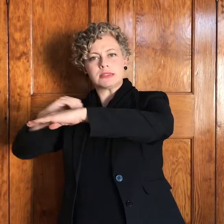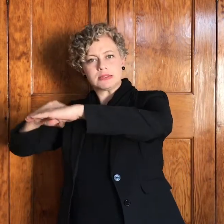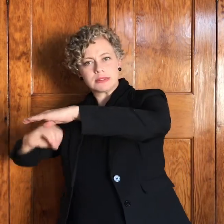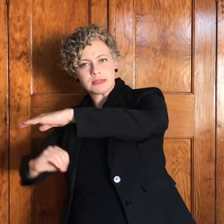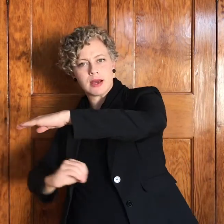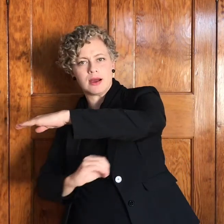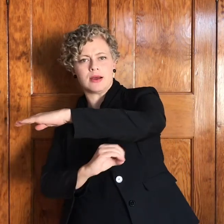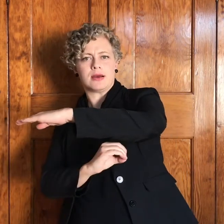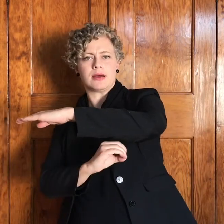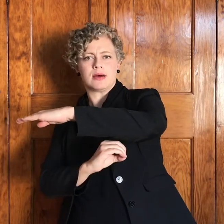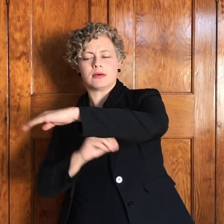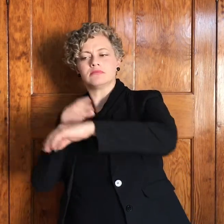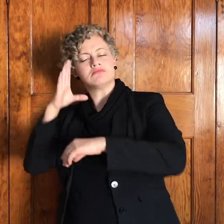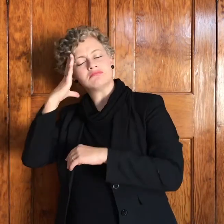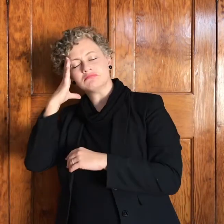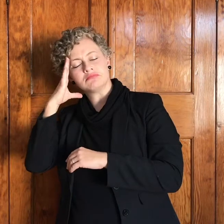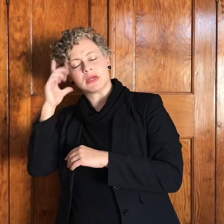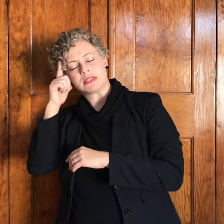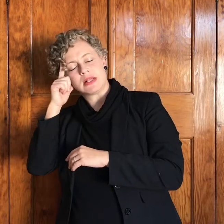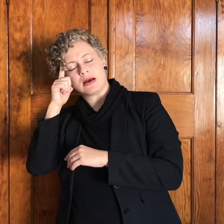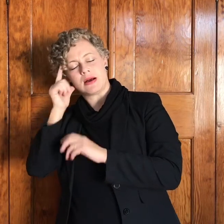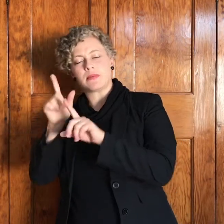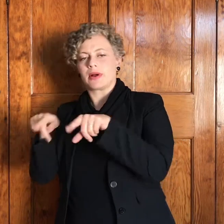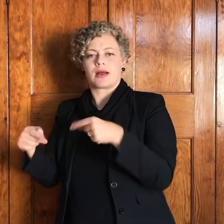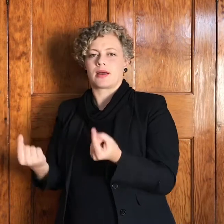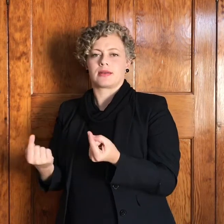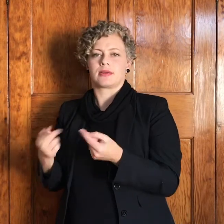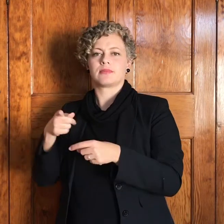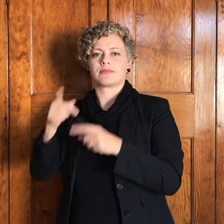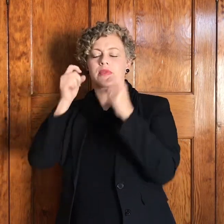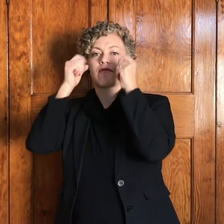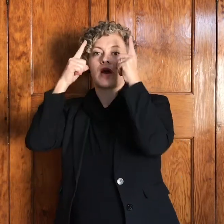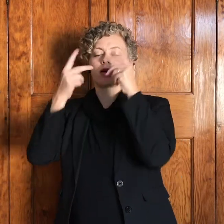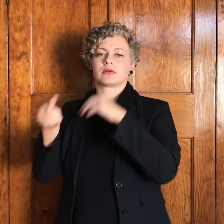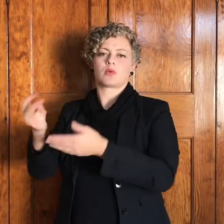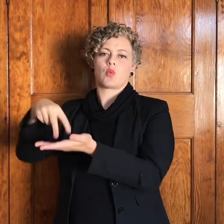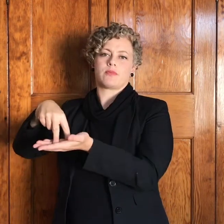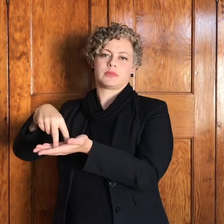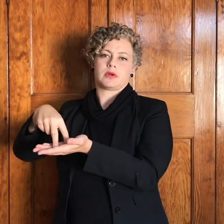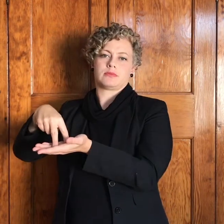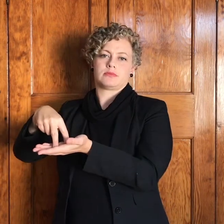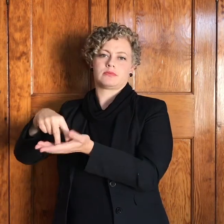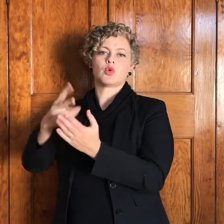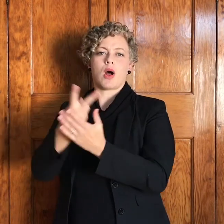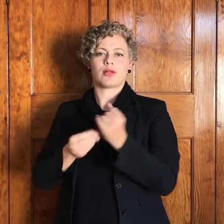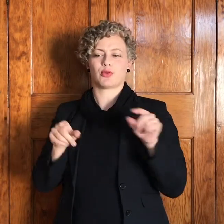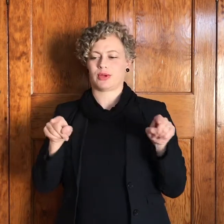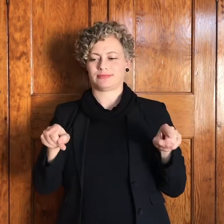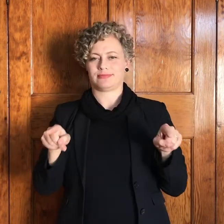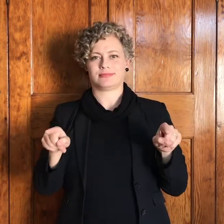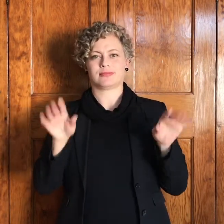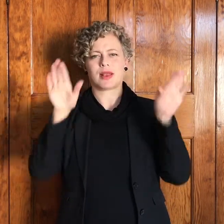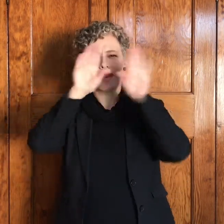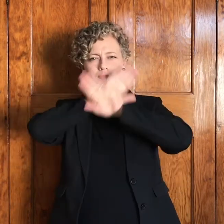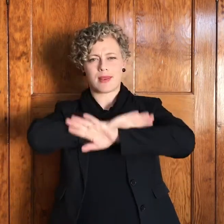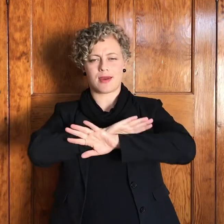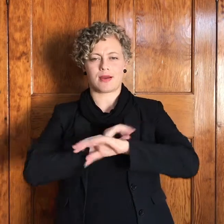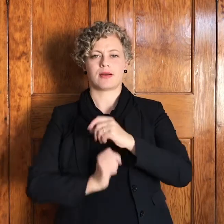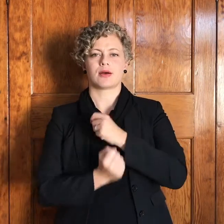wakker geword en opgestaan so al twee speel af in die nacht. Wat tamelijk verskil is die ontmoeting wat hy het. Die